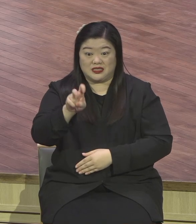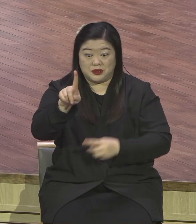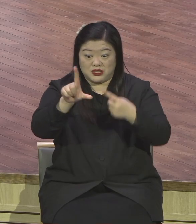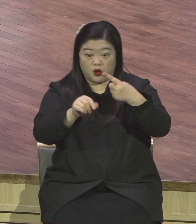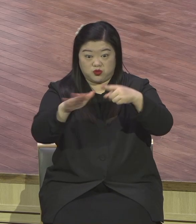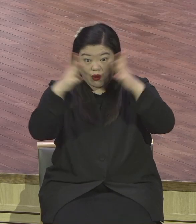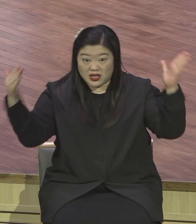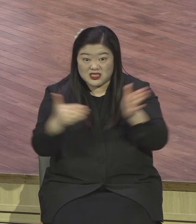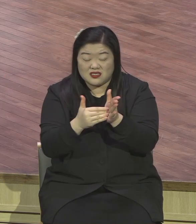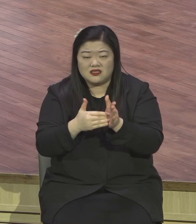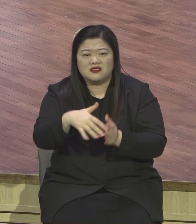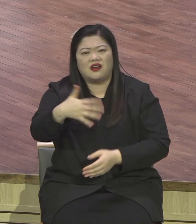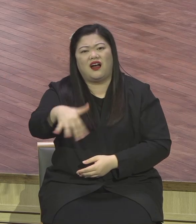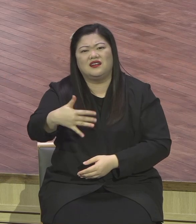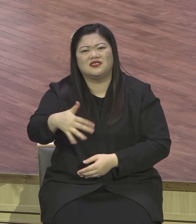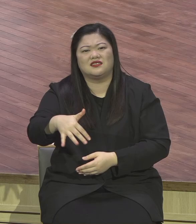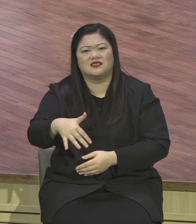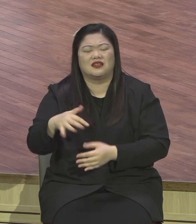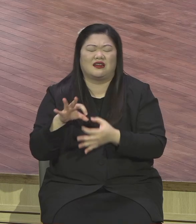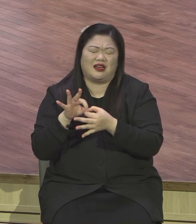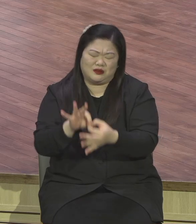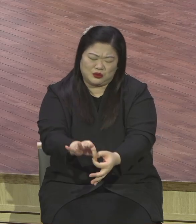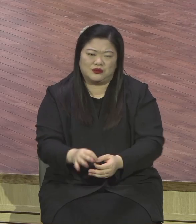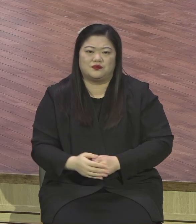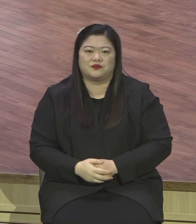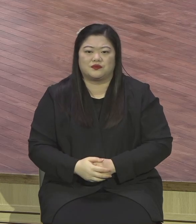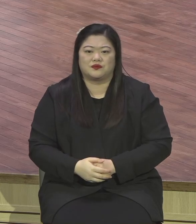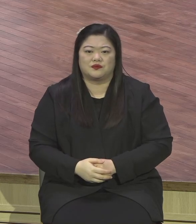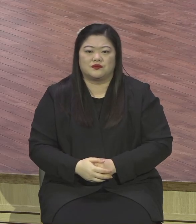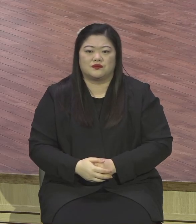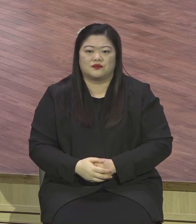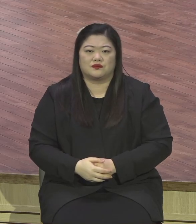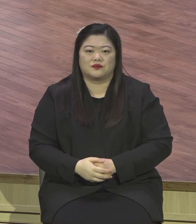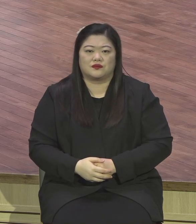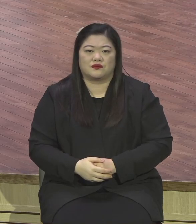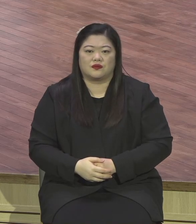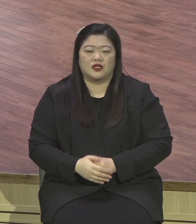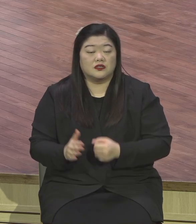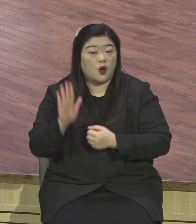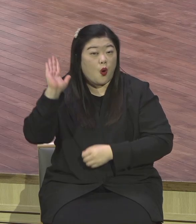현대사회를 가르쳐서 불확실성 시대라 그렇게 말합니다.